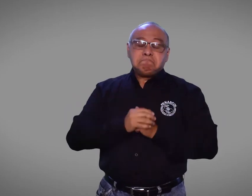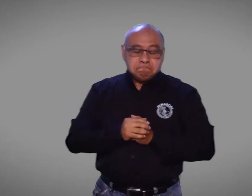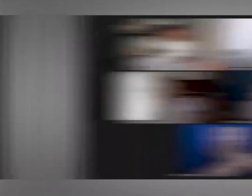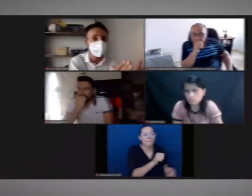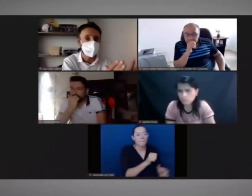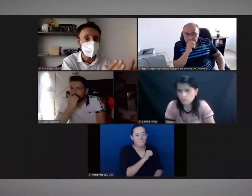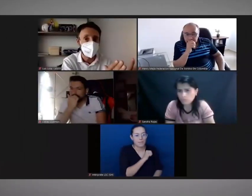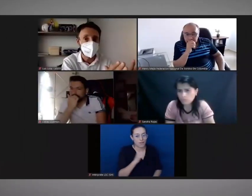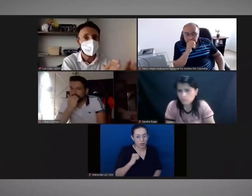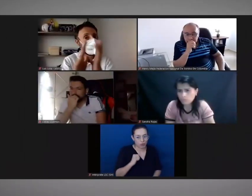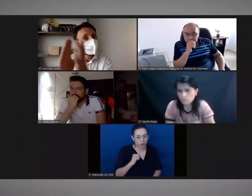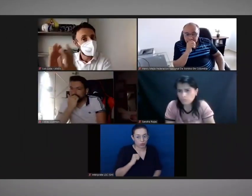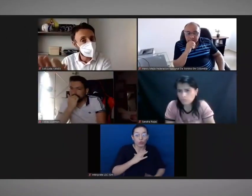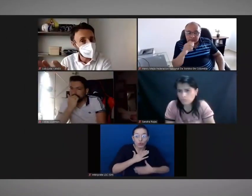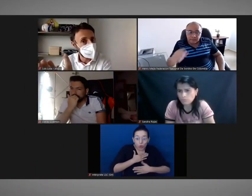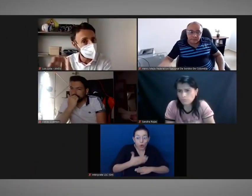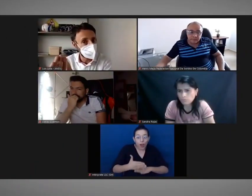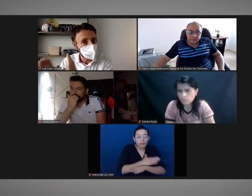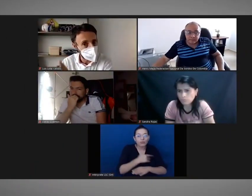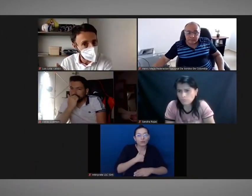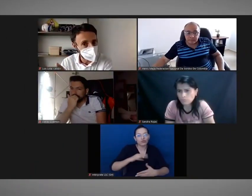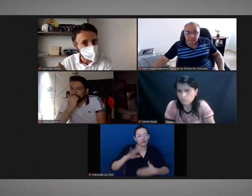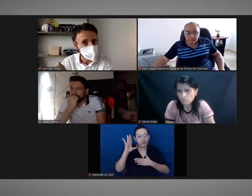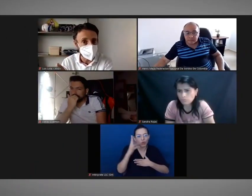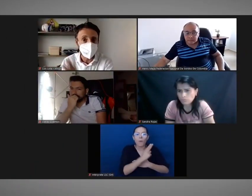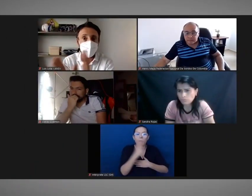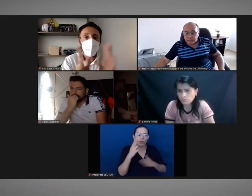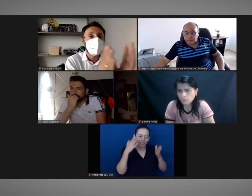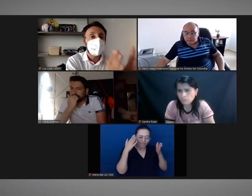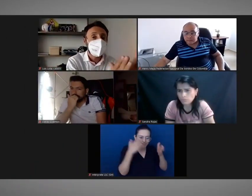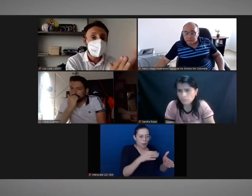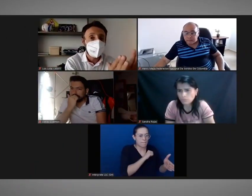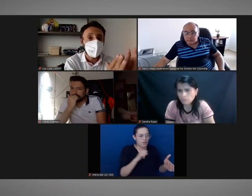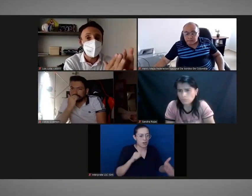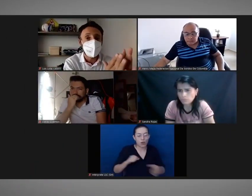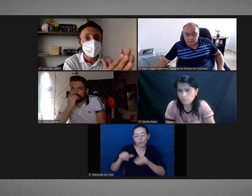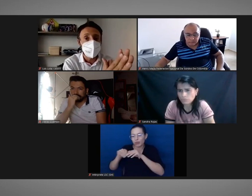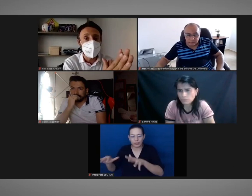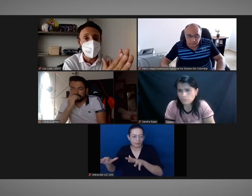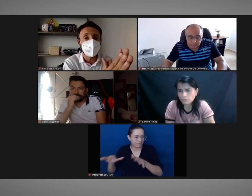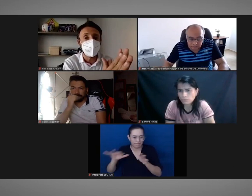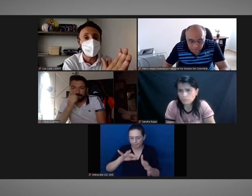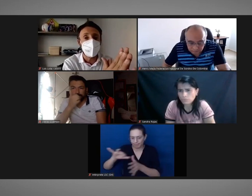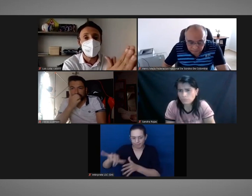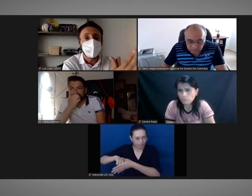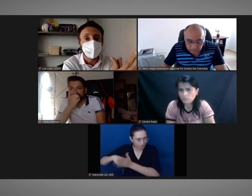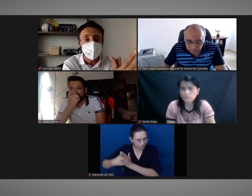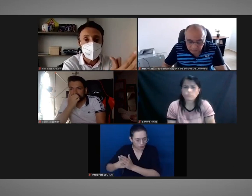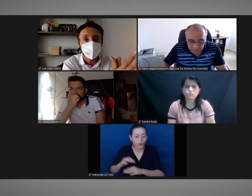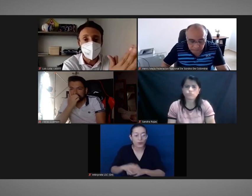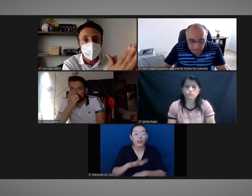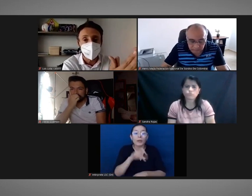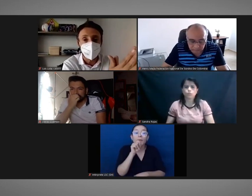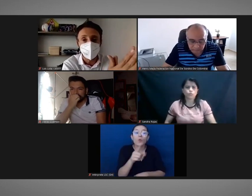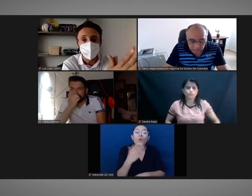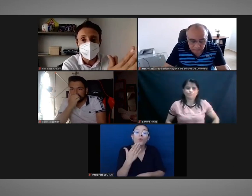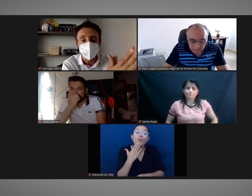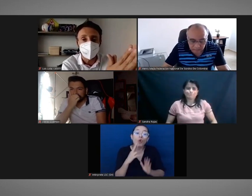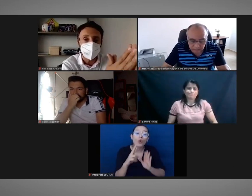...a transporte privado, después miraremos ese otro tema. En relación a cuándo vamos a tener la resolución, como les digo, tenemos la reunión con el Ministerio de